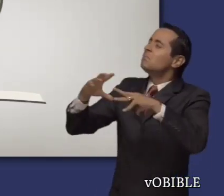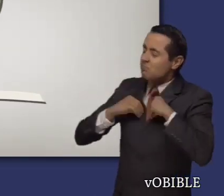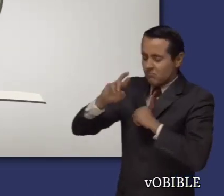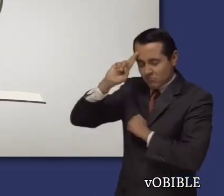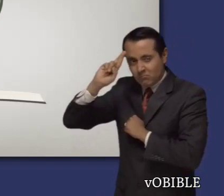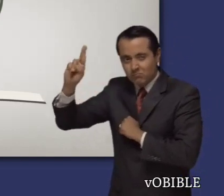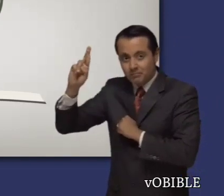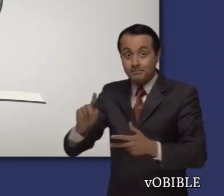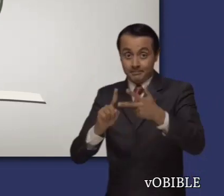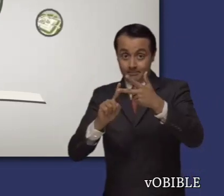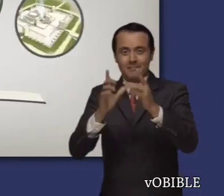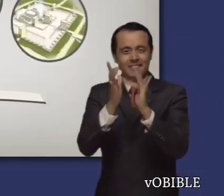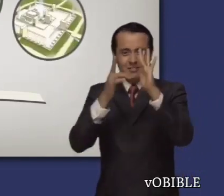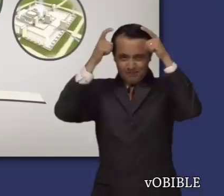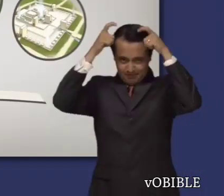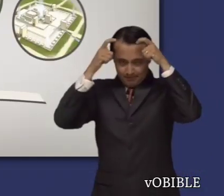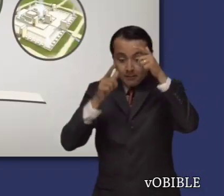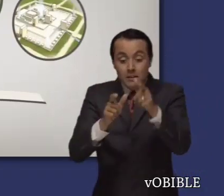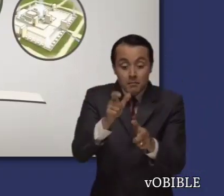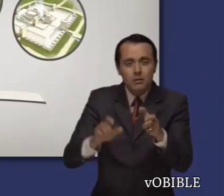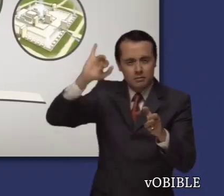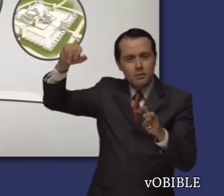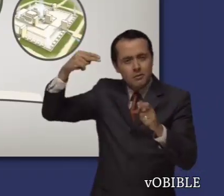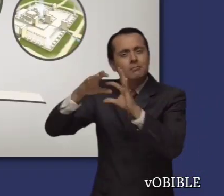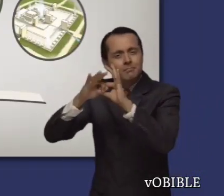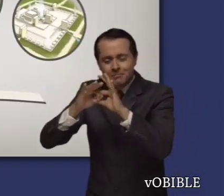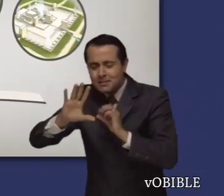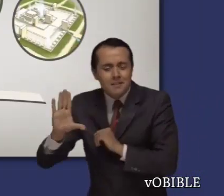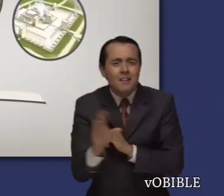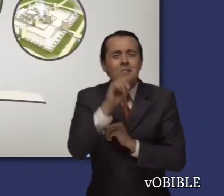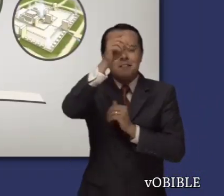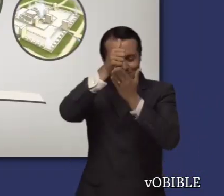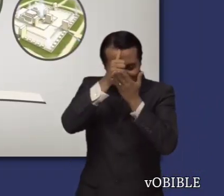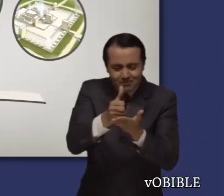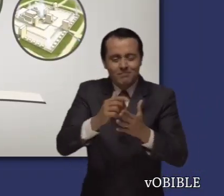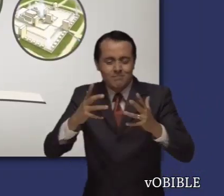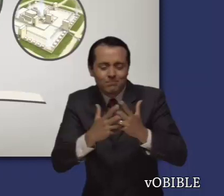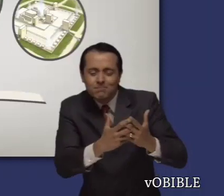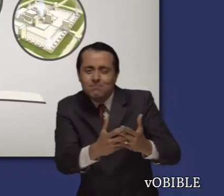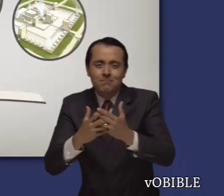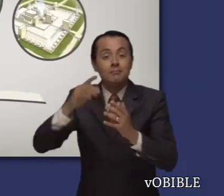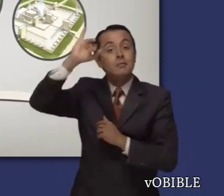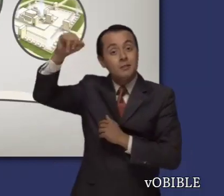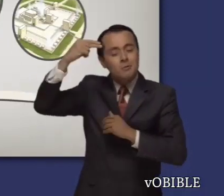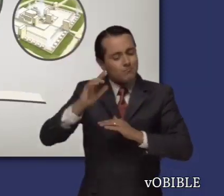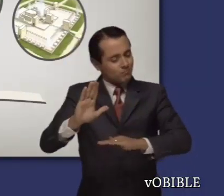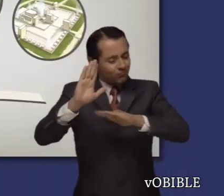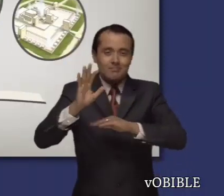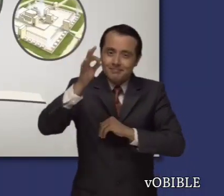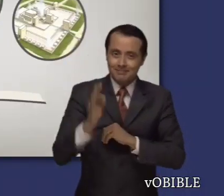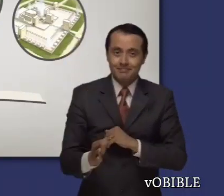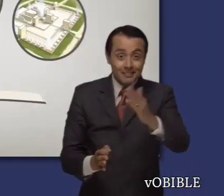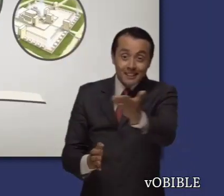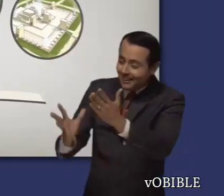obediencia de Ezequiel a sus instrucciones, y en la promesa divina de unir a la humanidad en la adoración pura mediante el